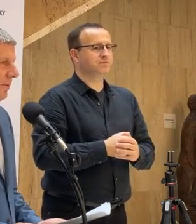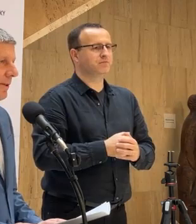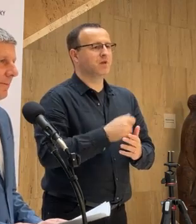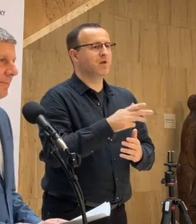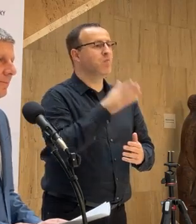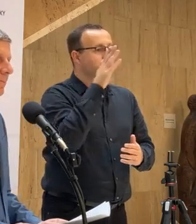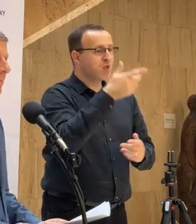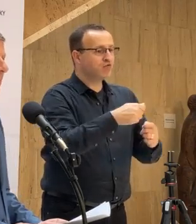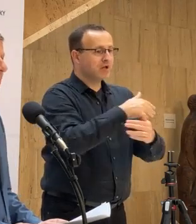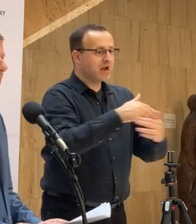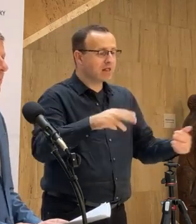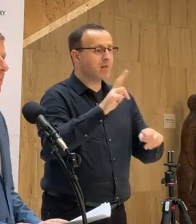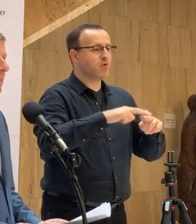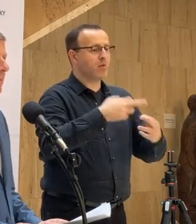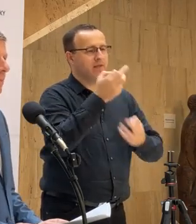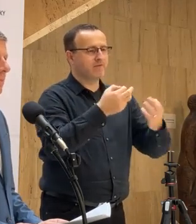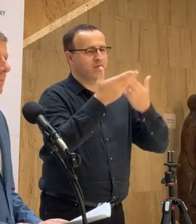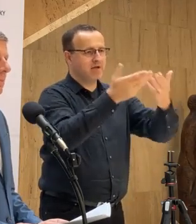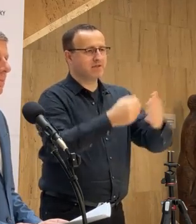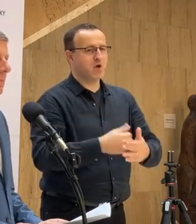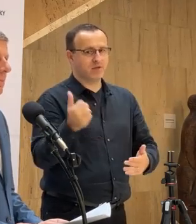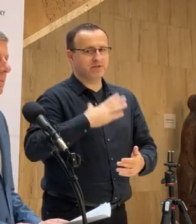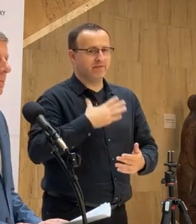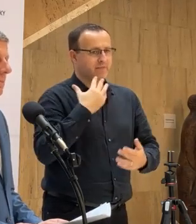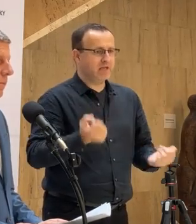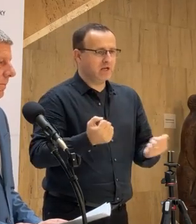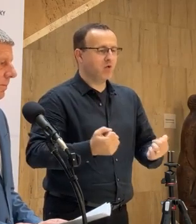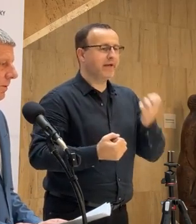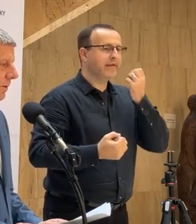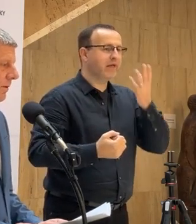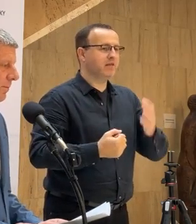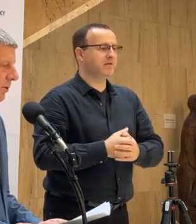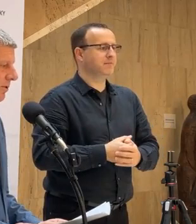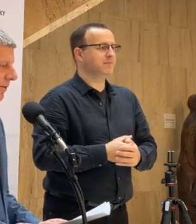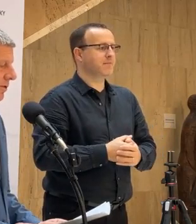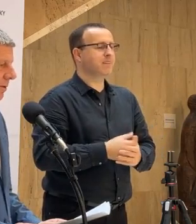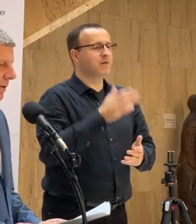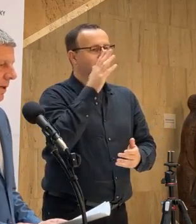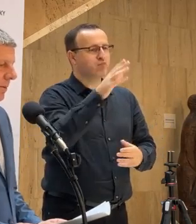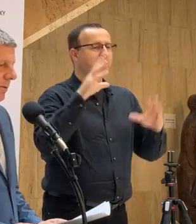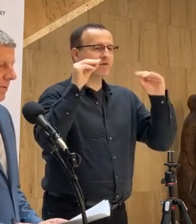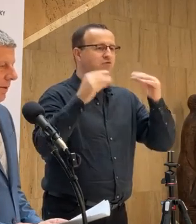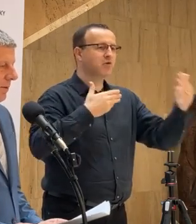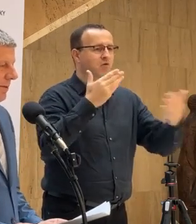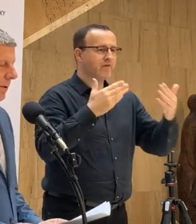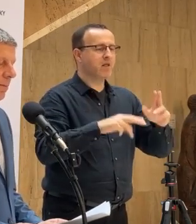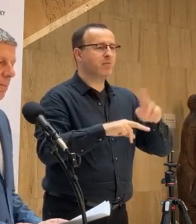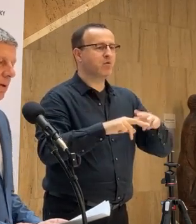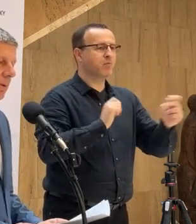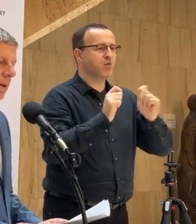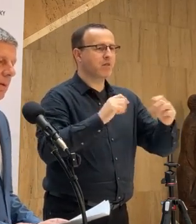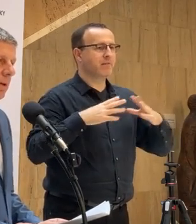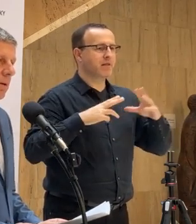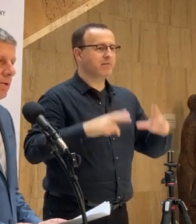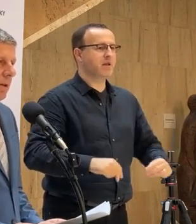potom vás budeme informovať. A chceli ste to tak akože veľmi rýchlo zrealizovať, čiže kedy to bude? No, dnes bude k tomu ešte väčšie rokovanie a potom sa dohodneme s plánom